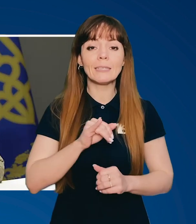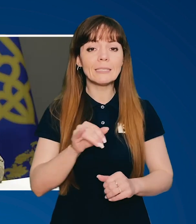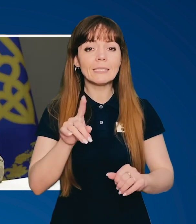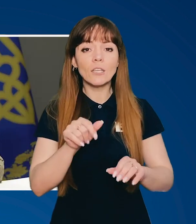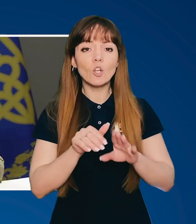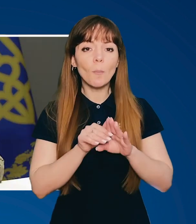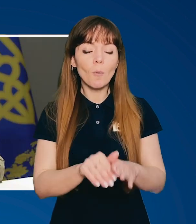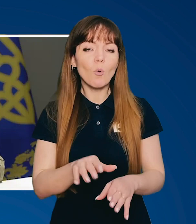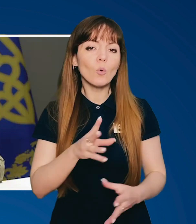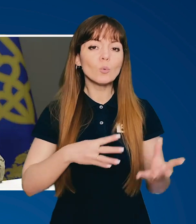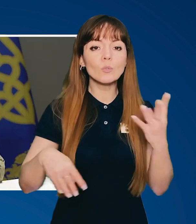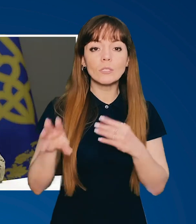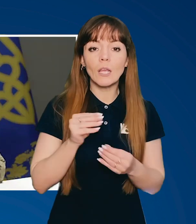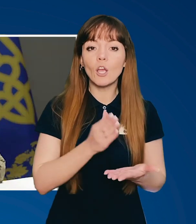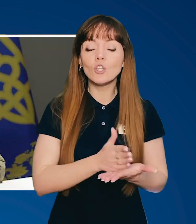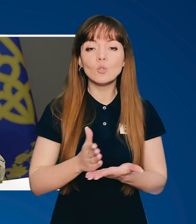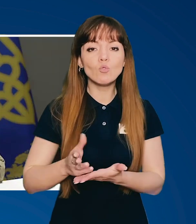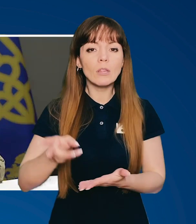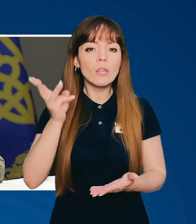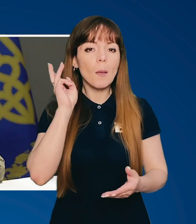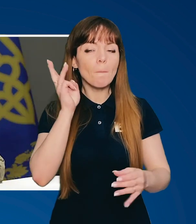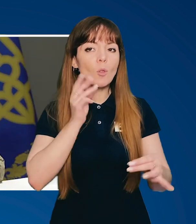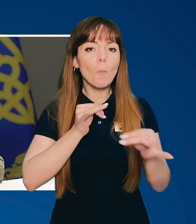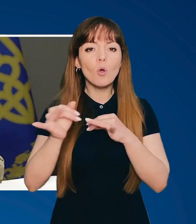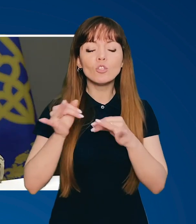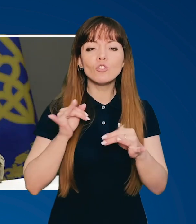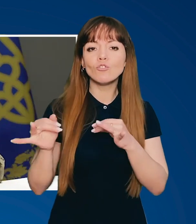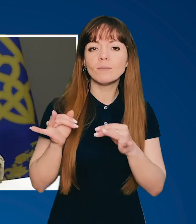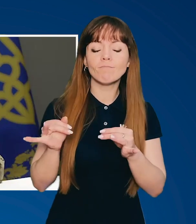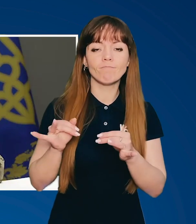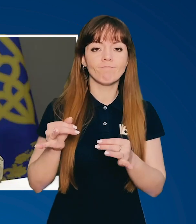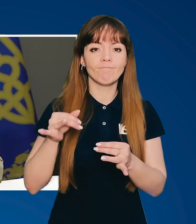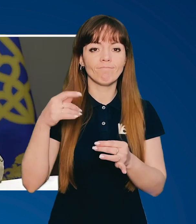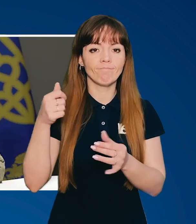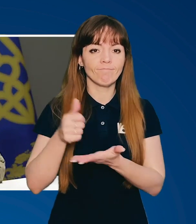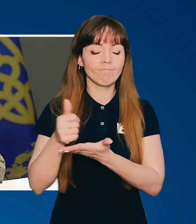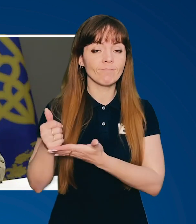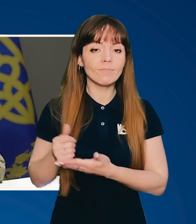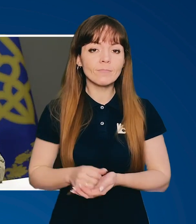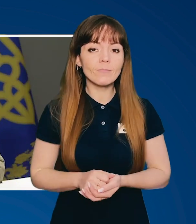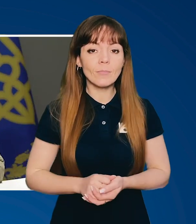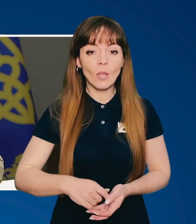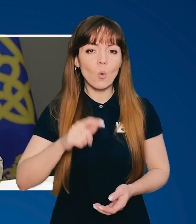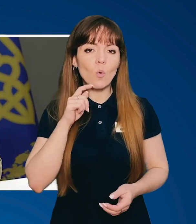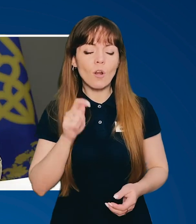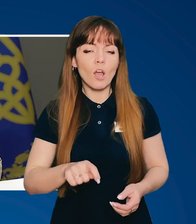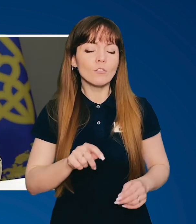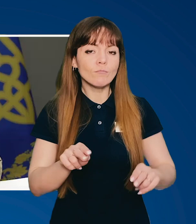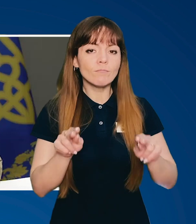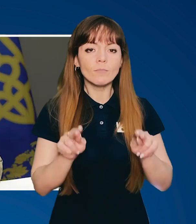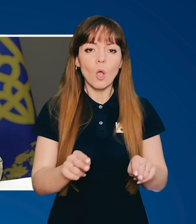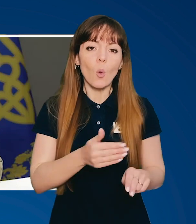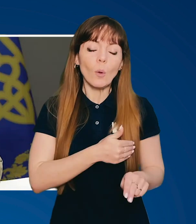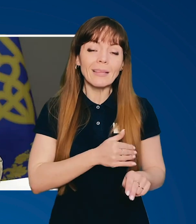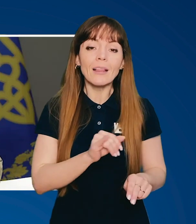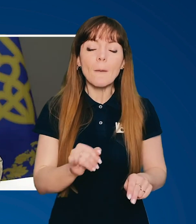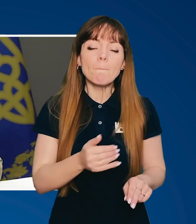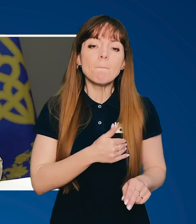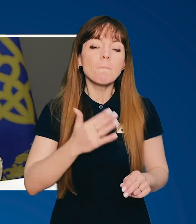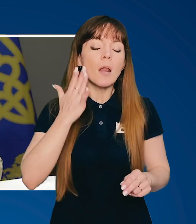І за допомогою усіх існуючих дипломатичних інструментів. Україна щиро хотіла і прагнула